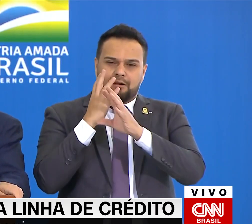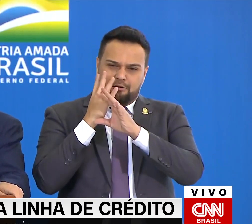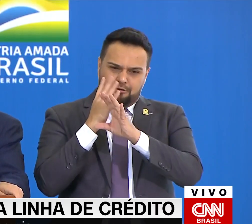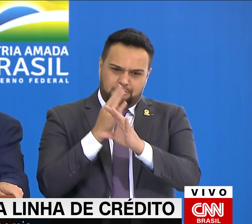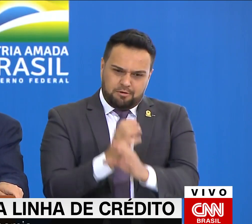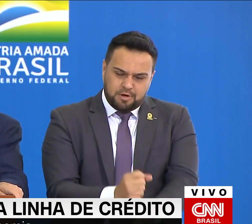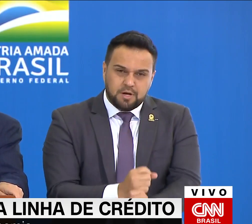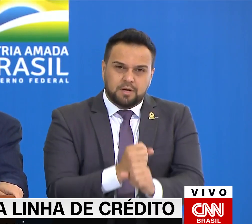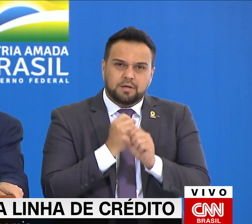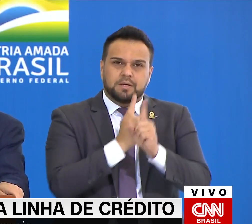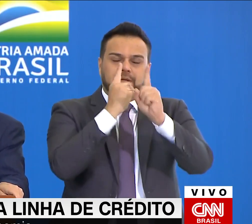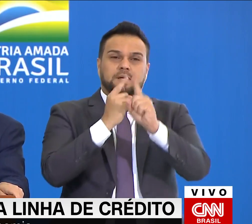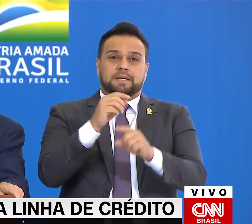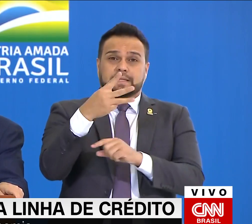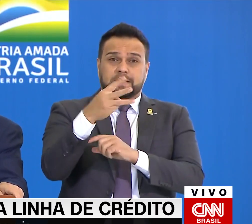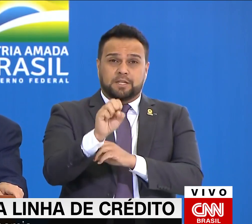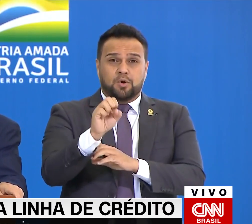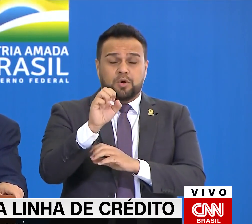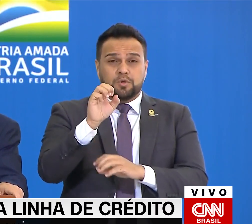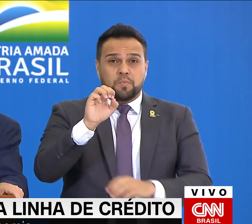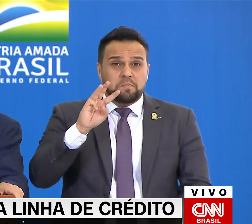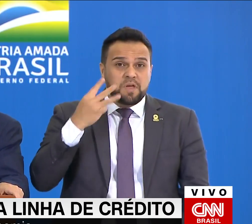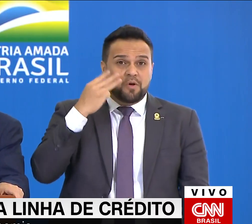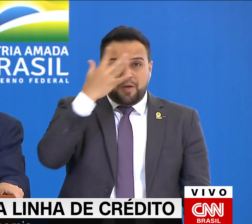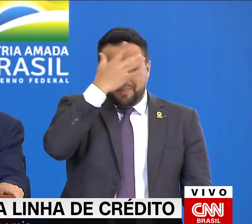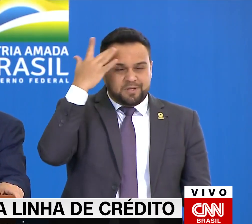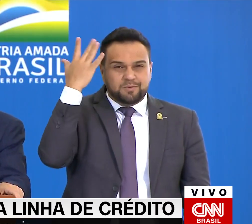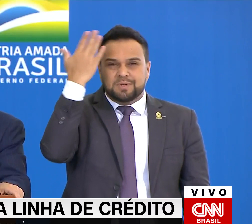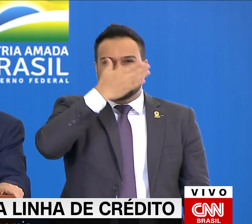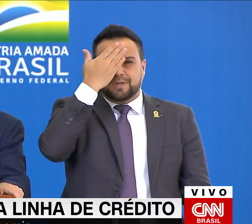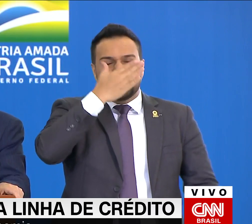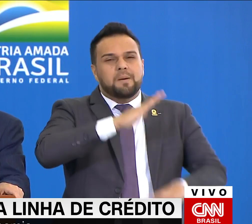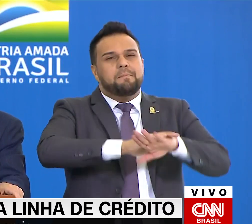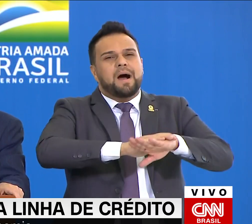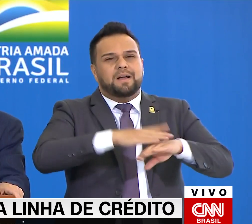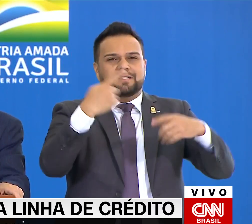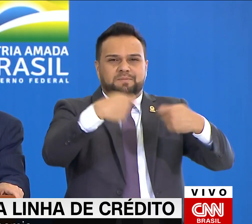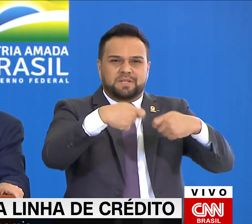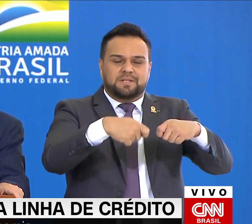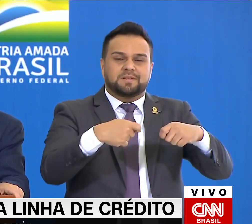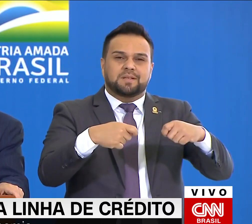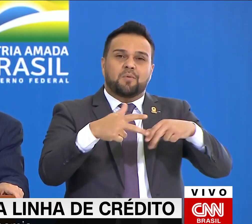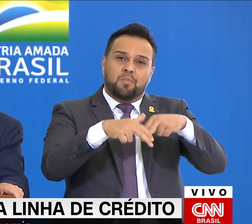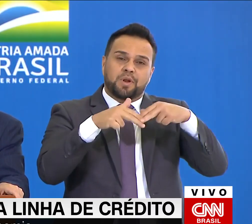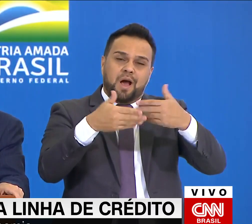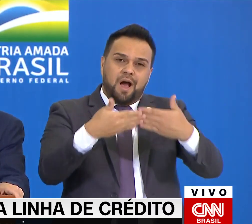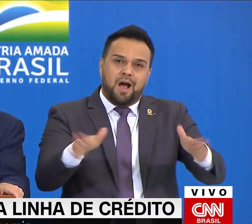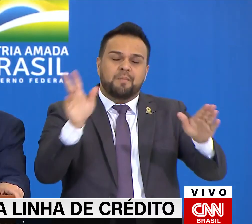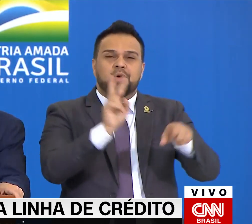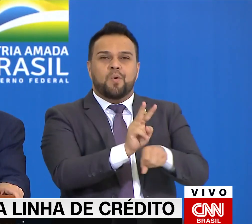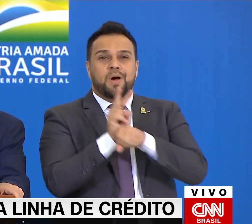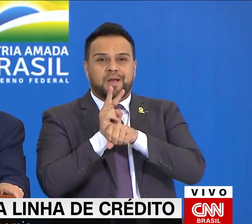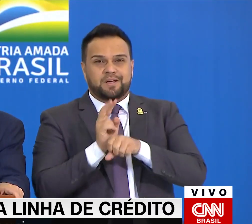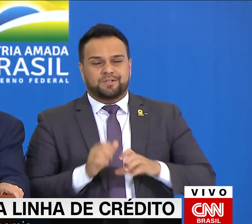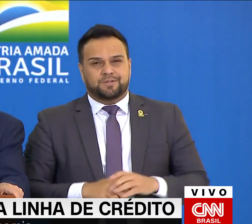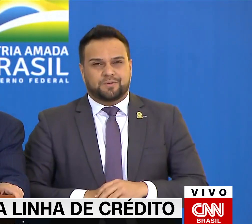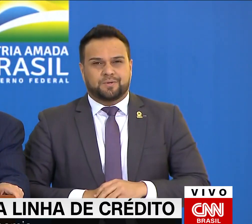milhões de invisíveis e, pela primeira vez, está estendendo o crédito. Está dando uma capacidade